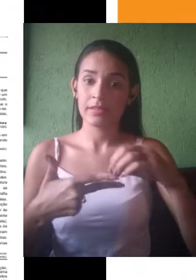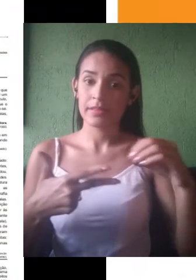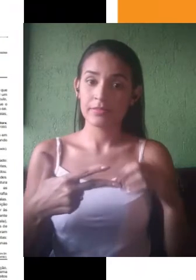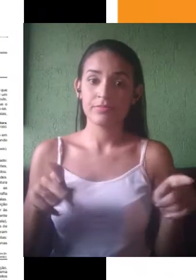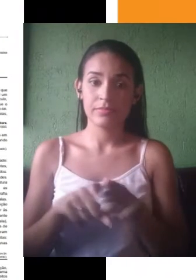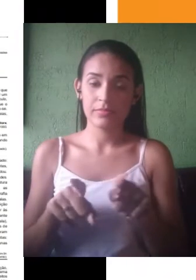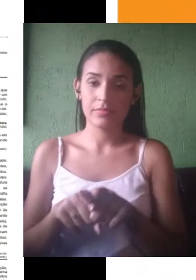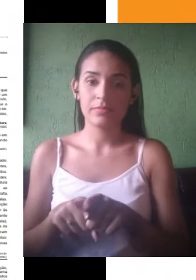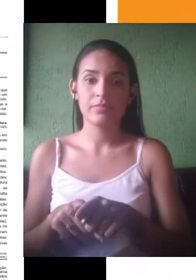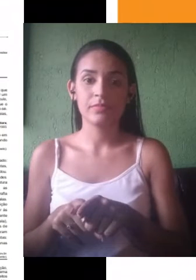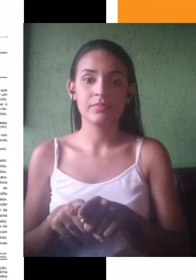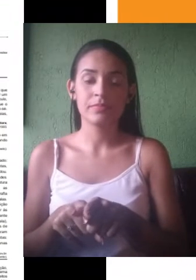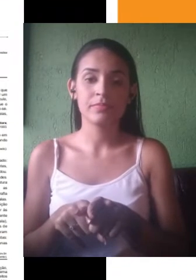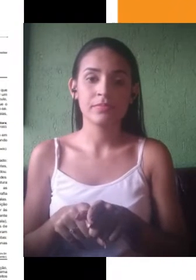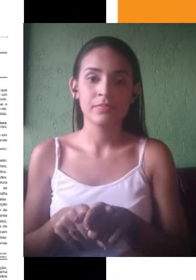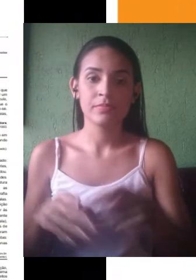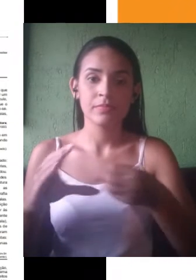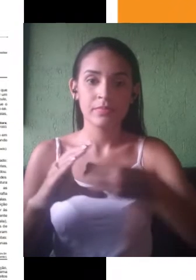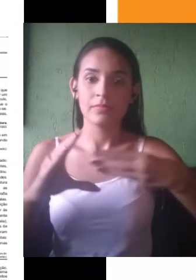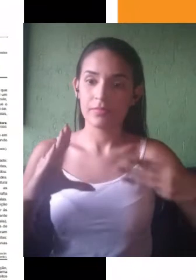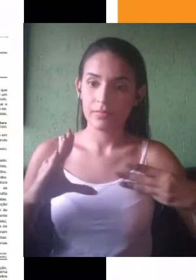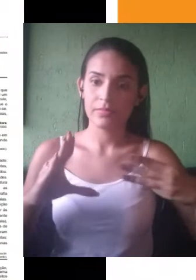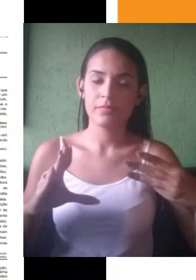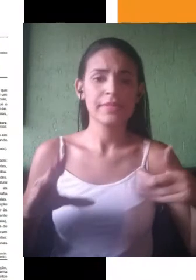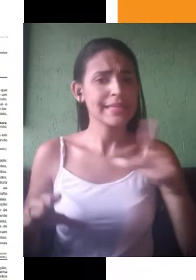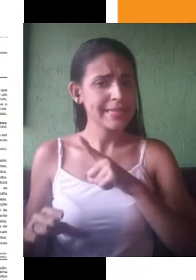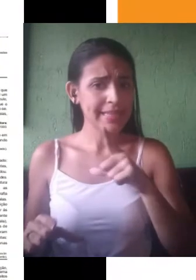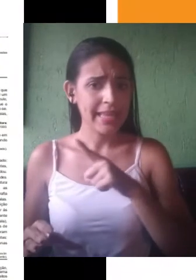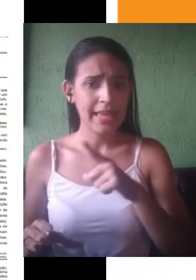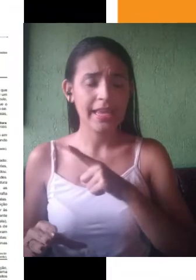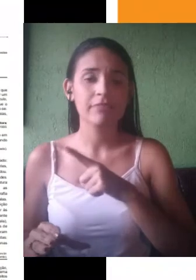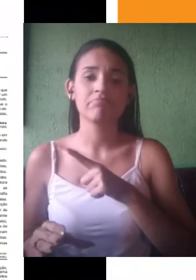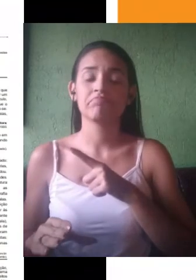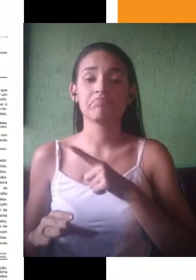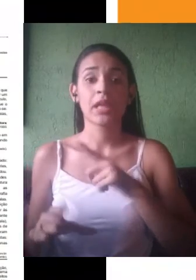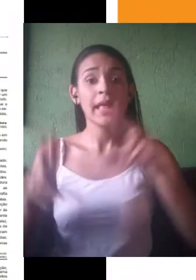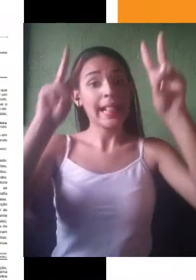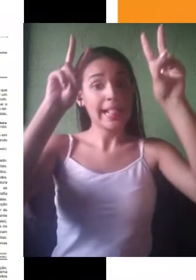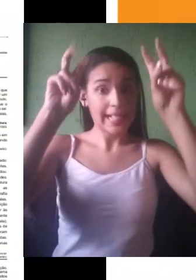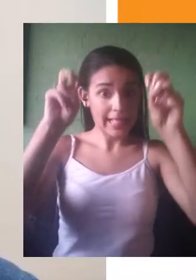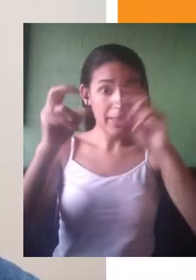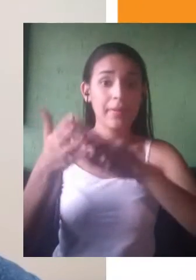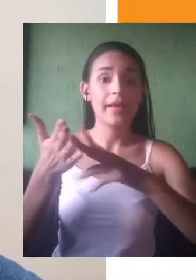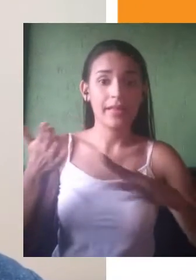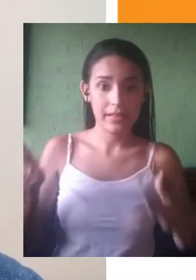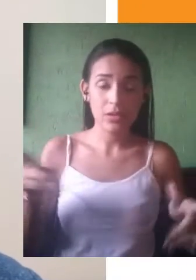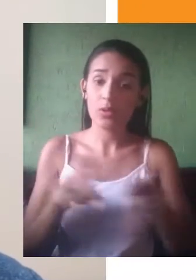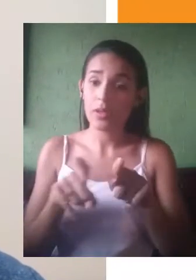5 textos ou trechos, cada um trazendo um tipo de informação diferente sobre o tema que é proposto na prova. Se sentir